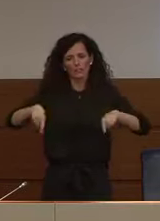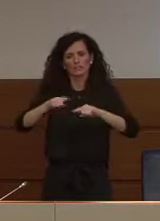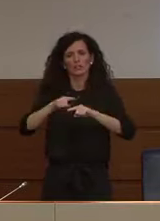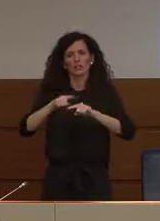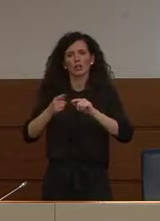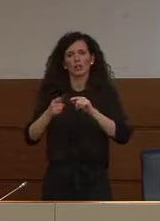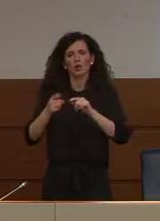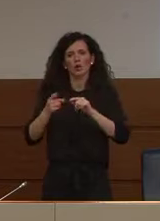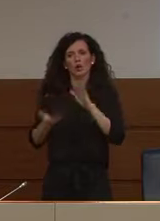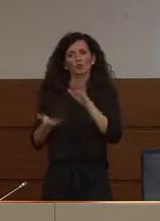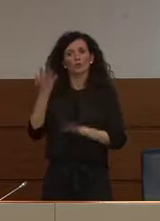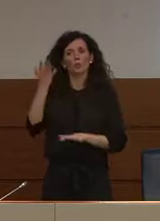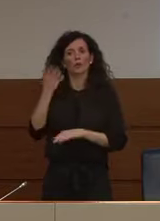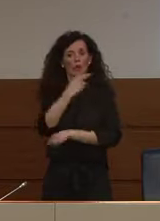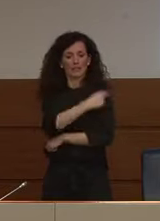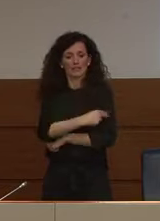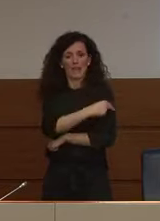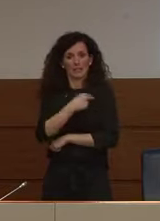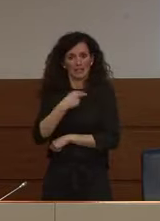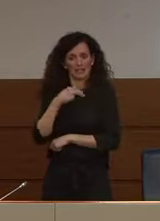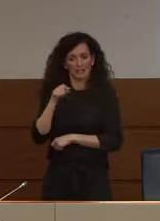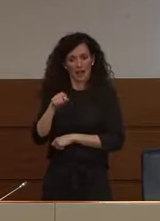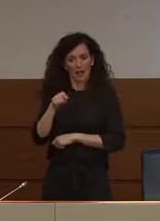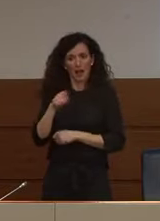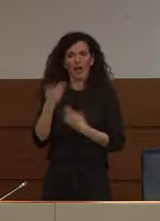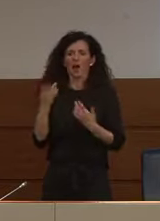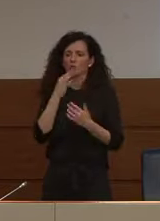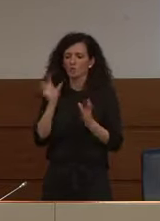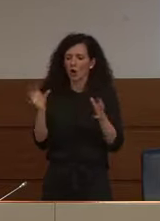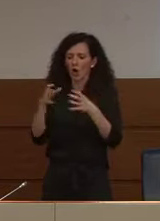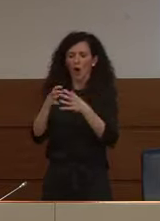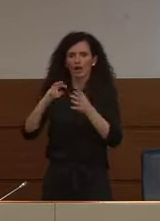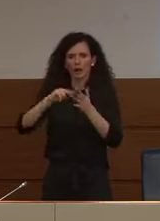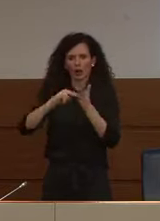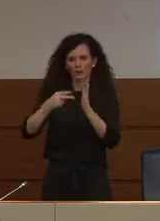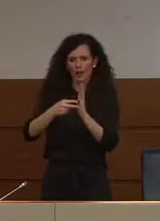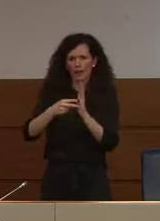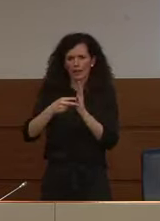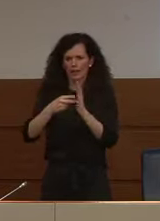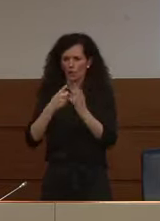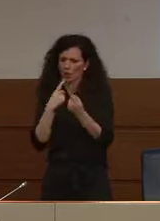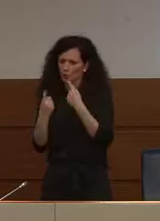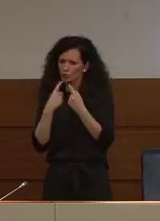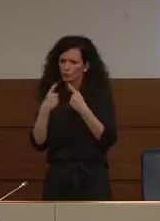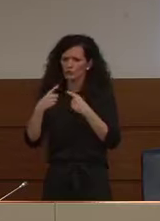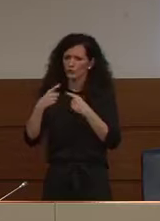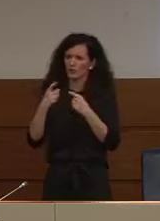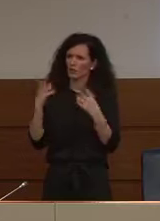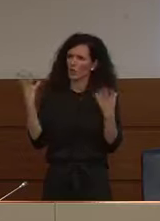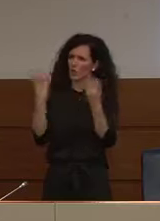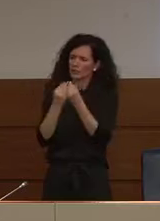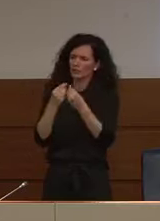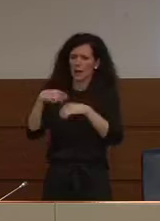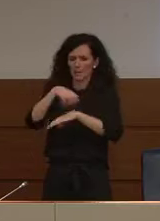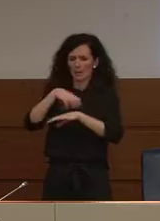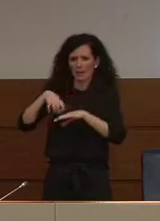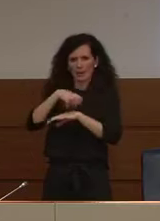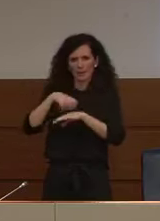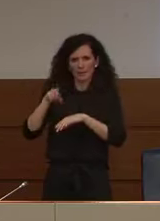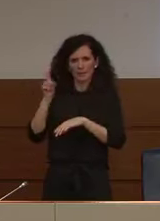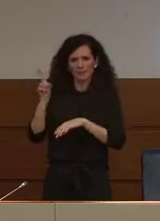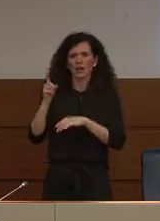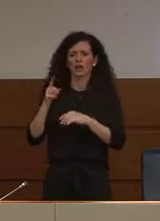sanità quindi il massimo organo tecnico consultivo del ministro sia il comitato tecnico